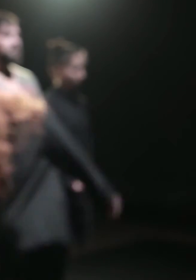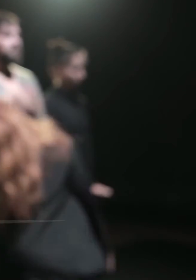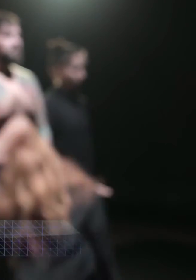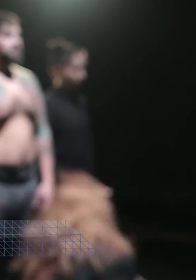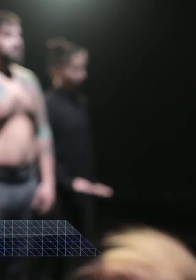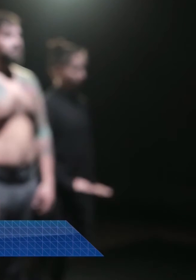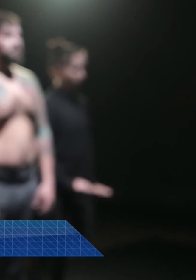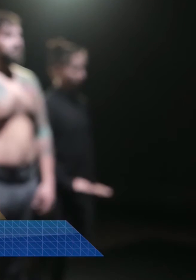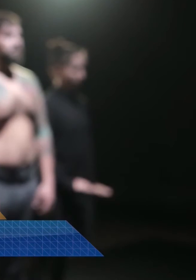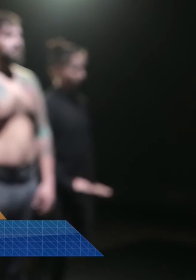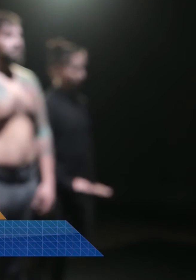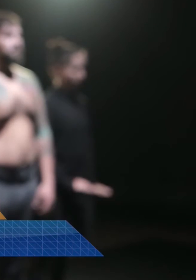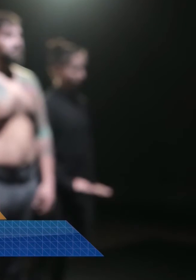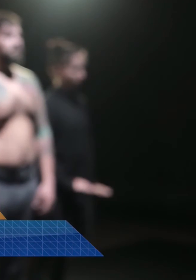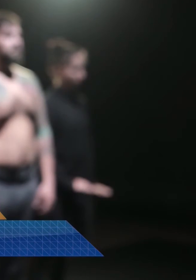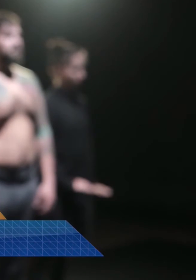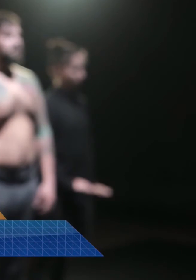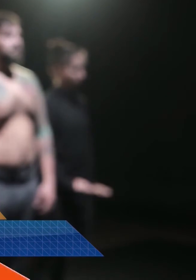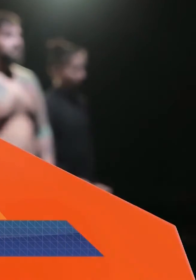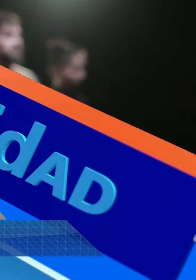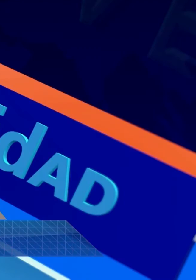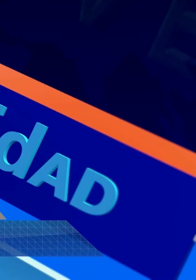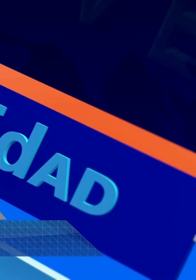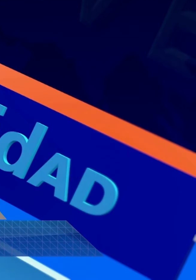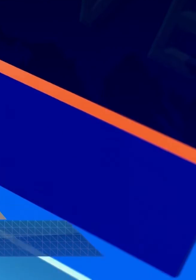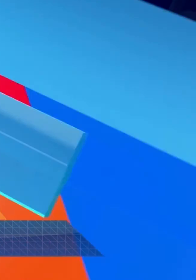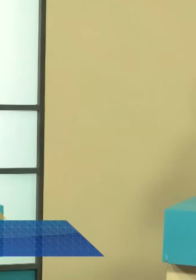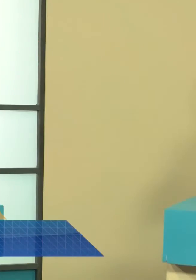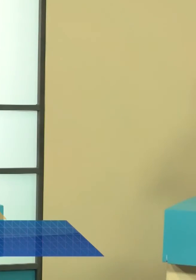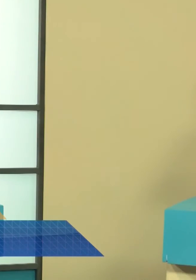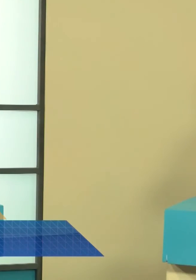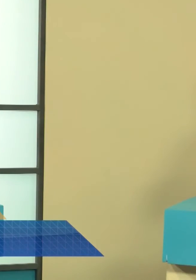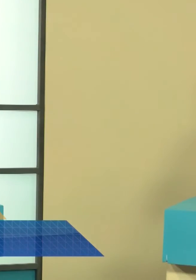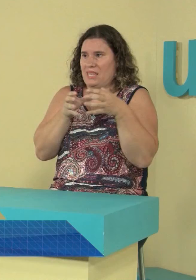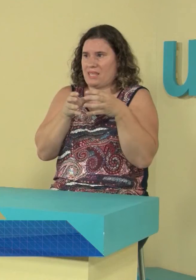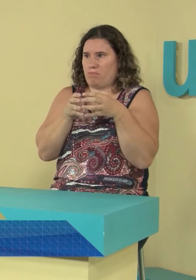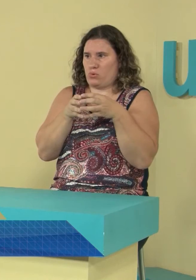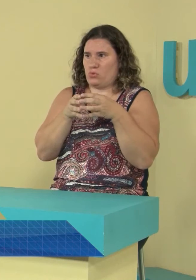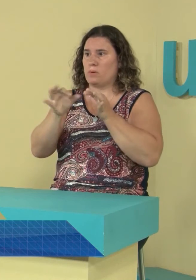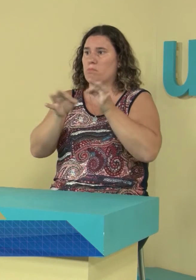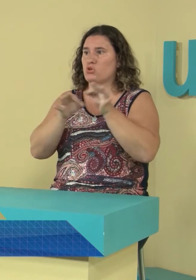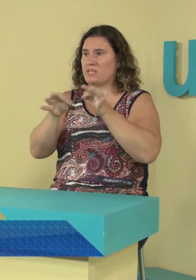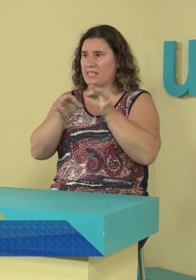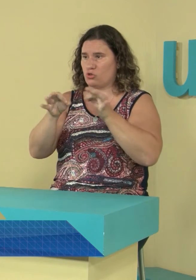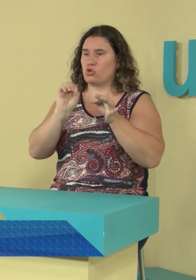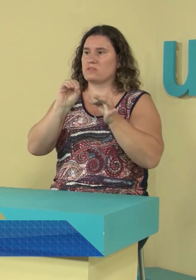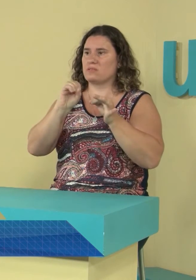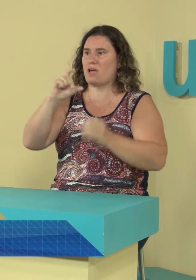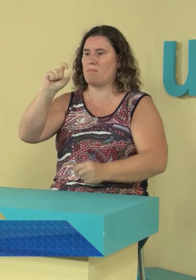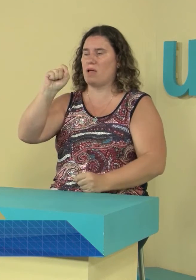Sí. Nosotros queremos que hayan más eventos. Yo te cuento que antes estuve en un equipo, en un proyecto que se